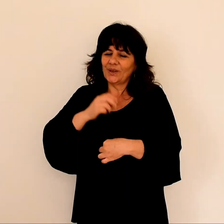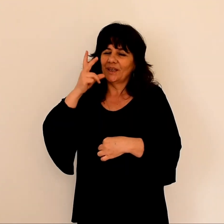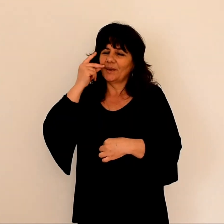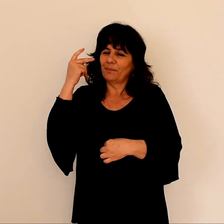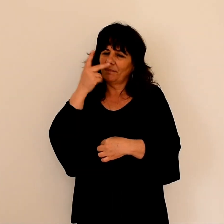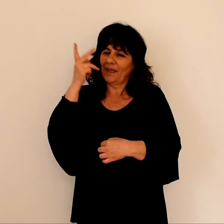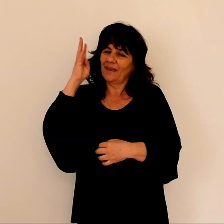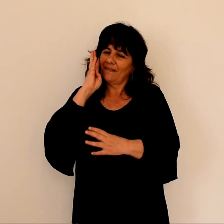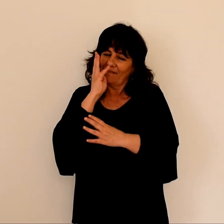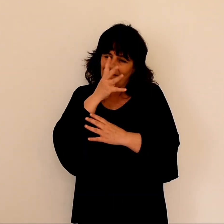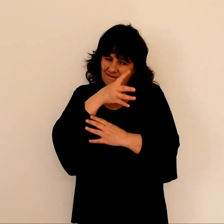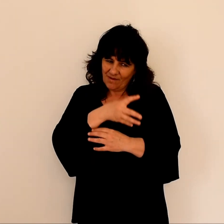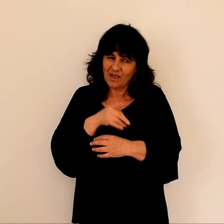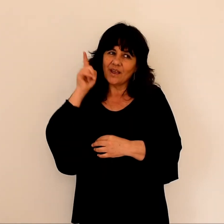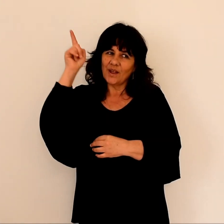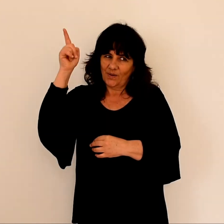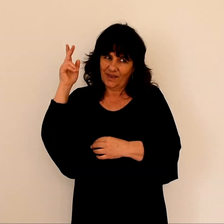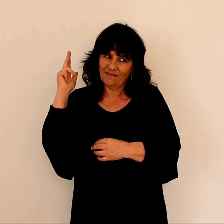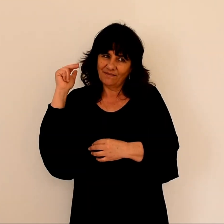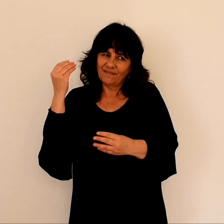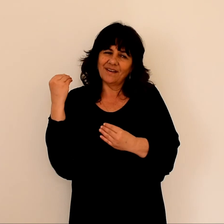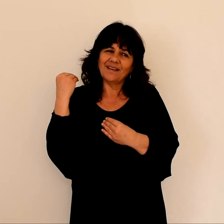Parfume-toi Parfume-toi